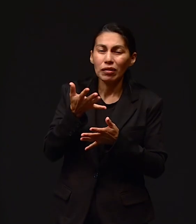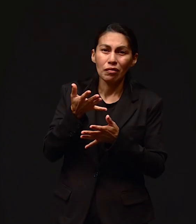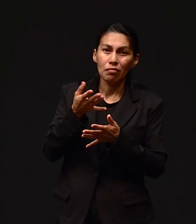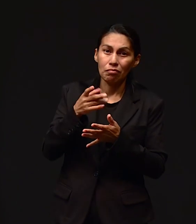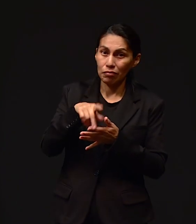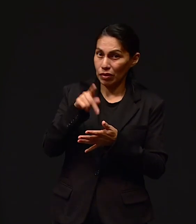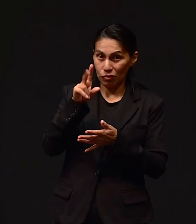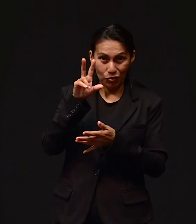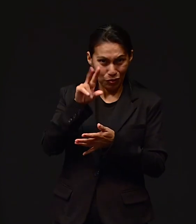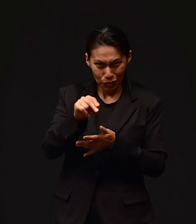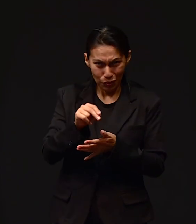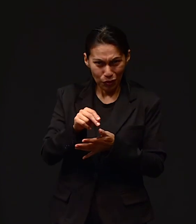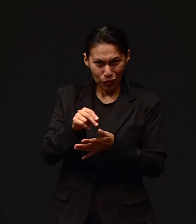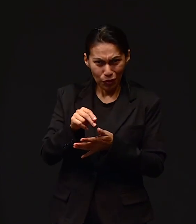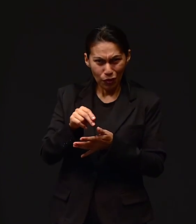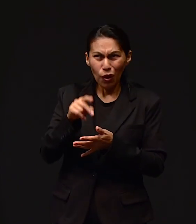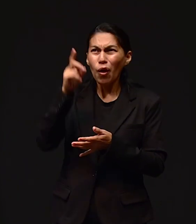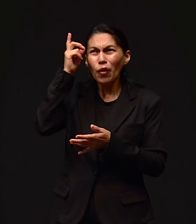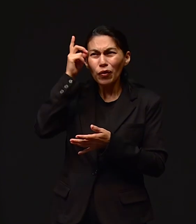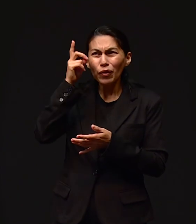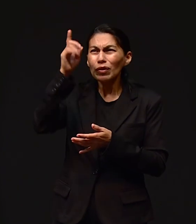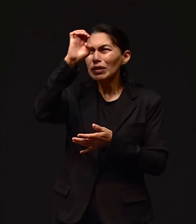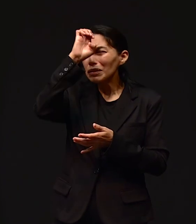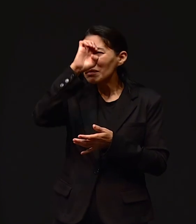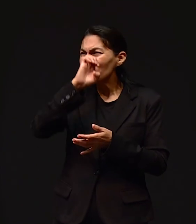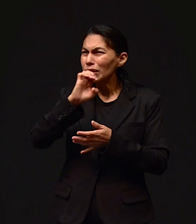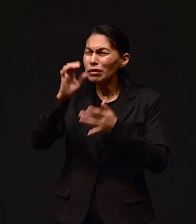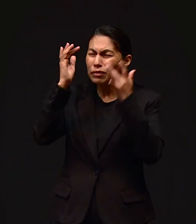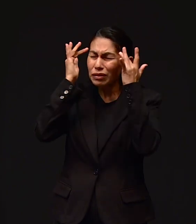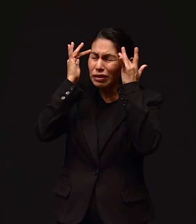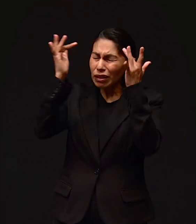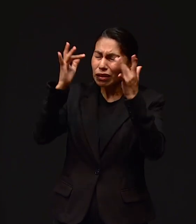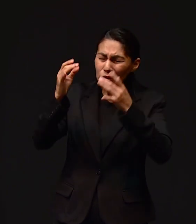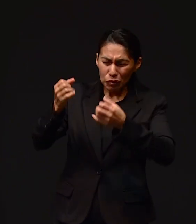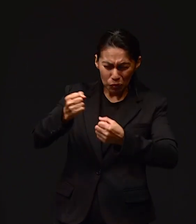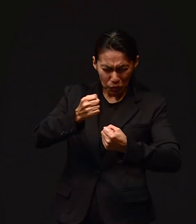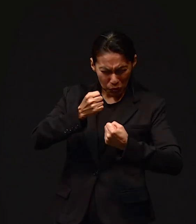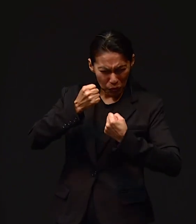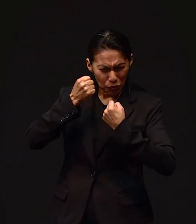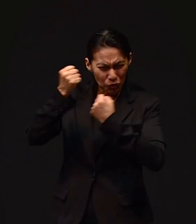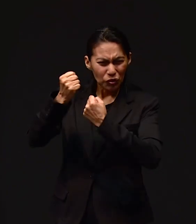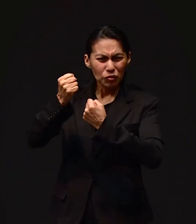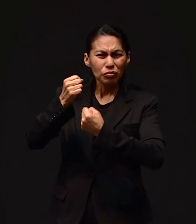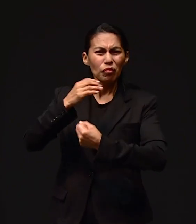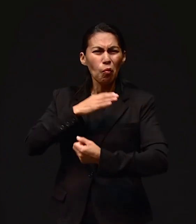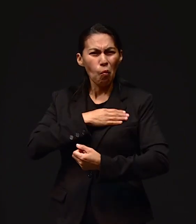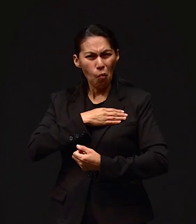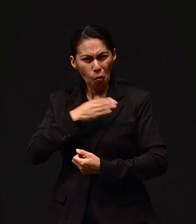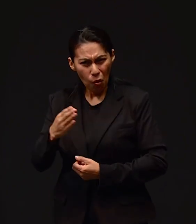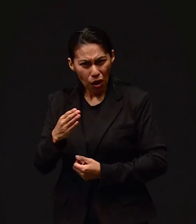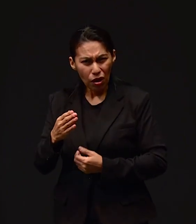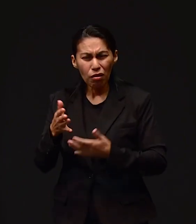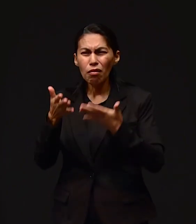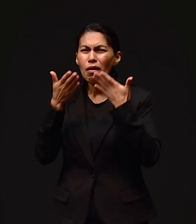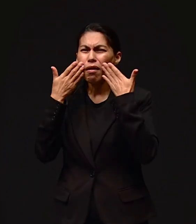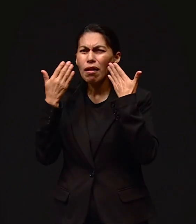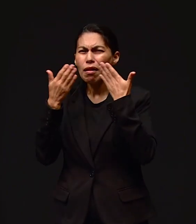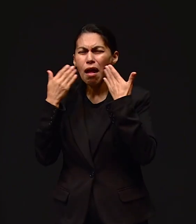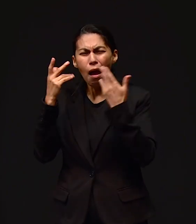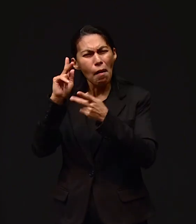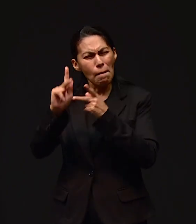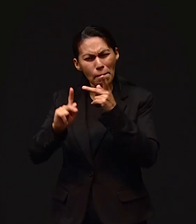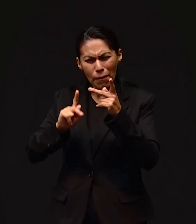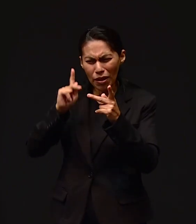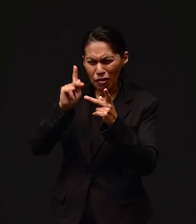Cuando deberíamos quitarnos de eso por el poder del Espíritu y descubrir que Dios es bueno, agradable